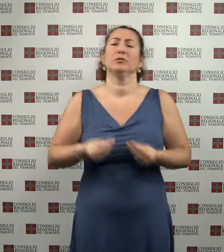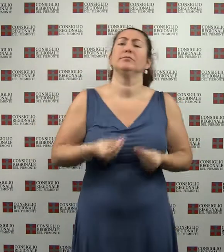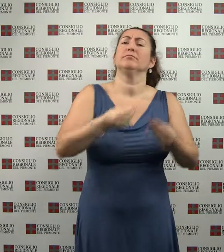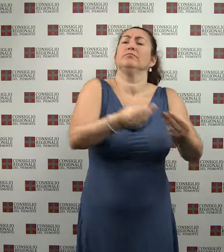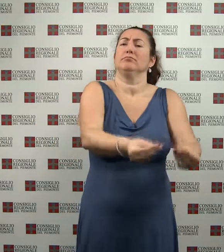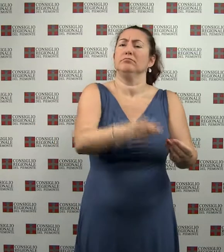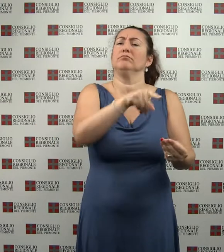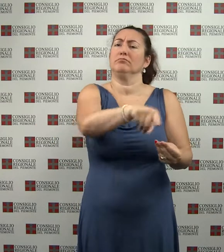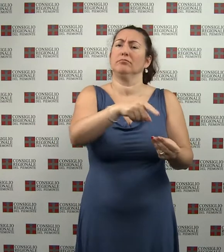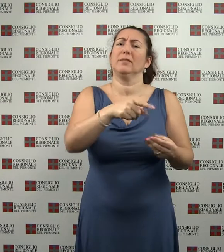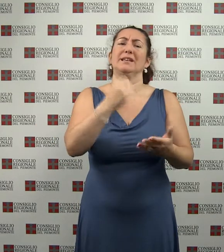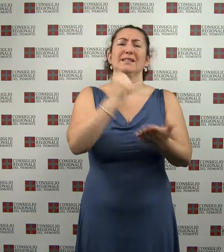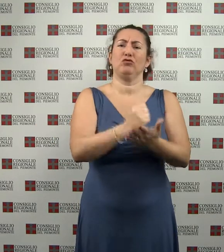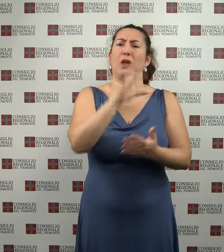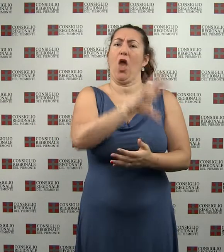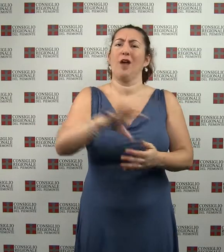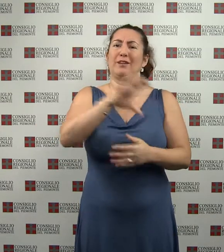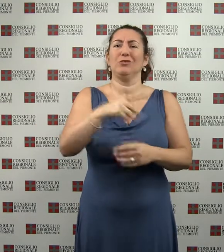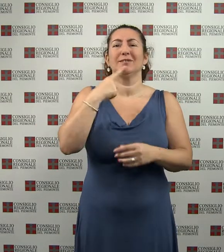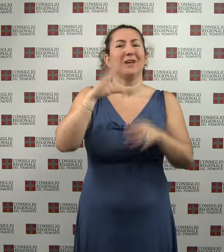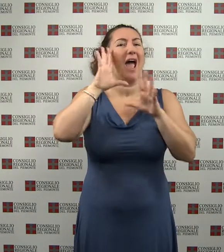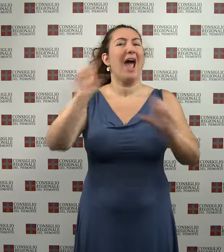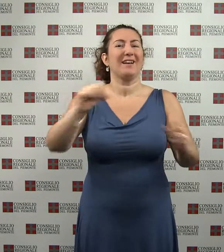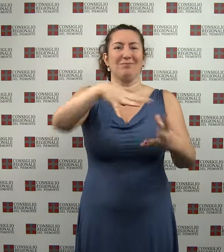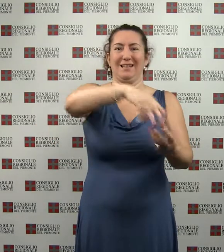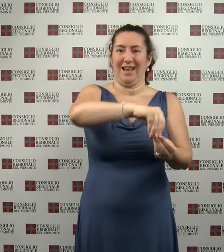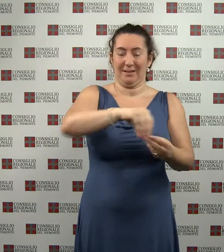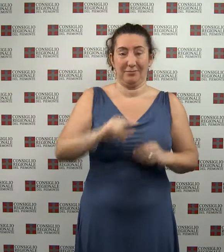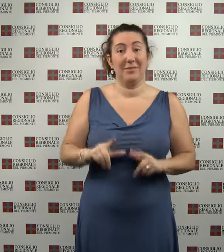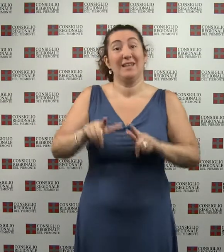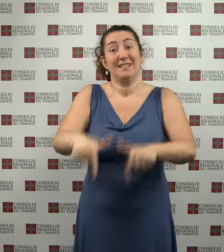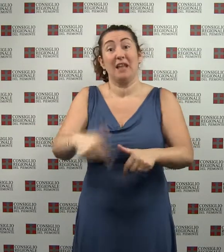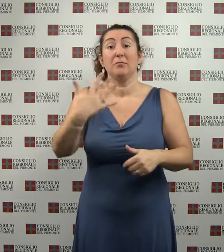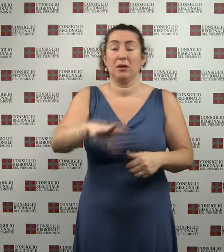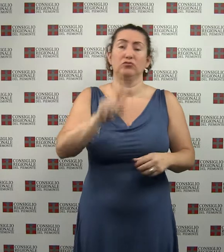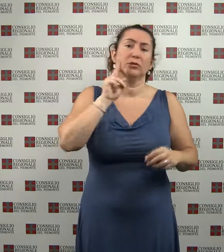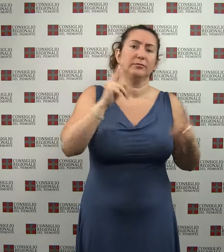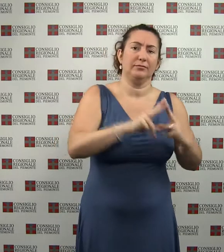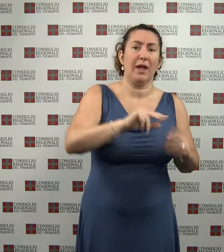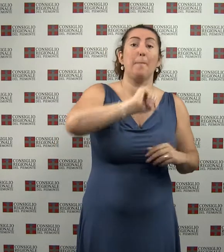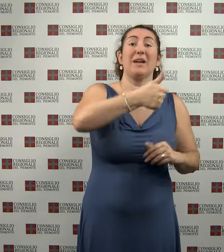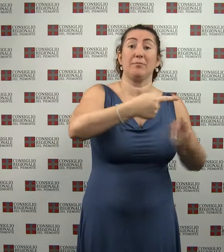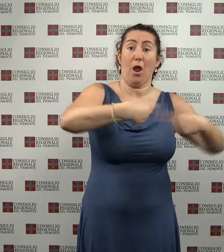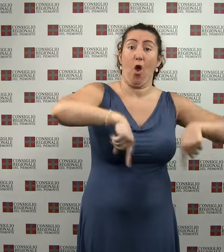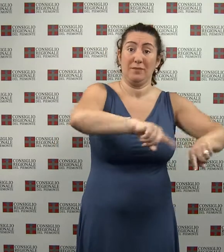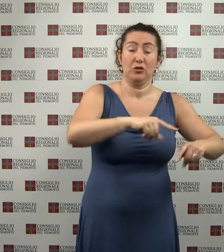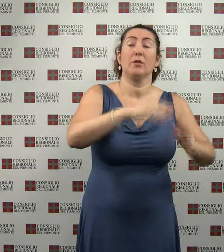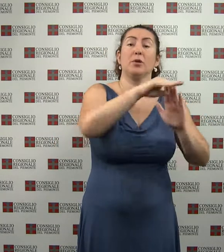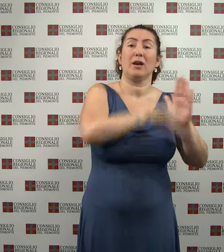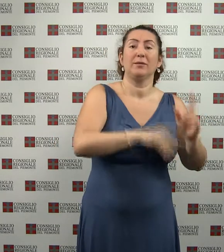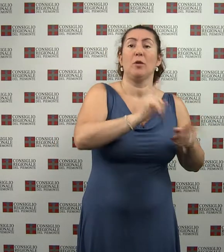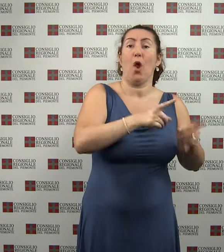sigillo della Regione. In settimana si sono riunite in congiunta le Commissioni Prima, Programmazione Politiche Comunitarie,